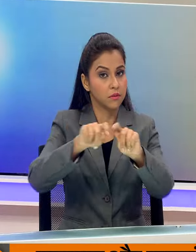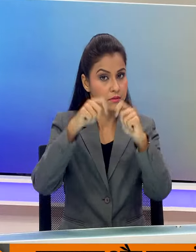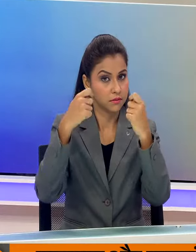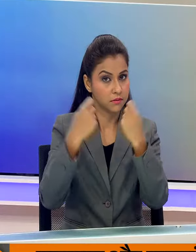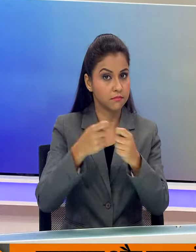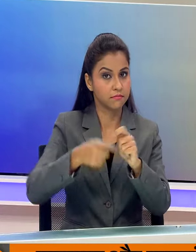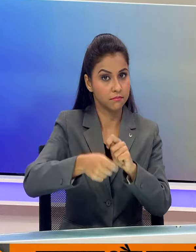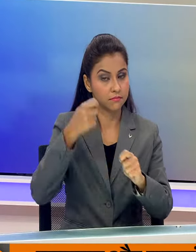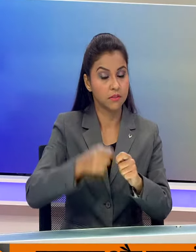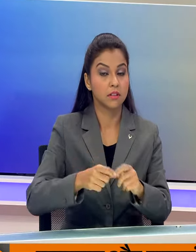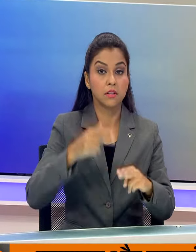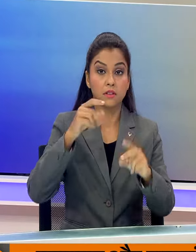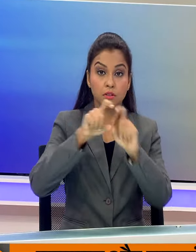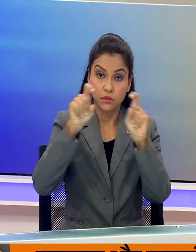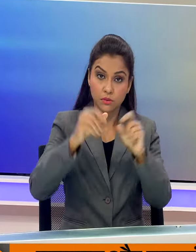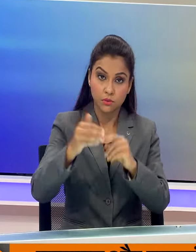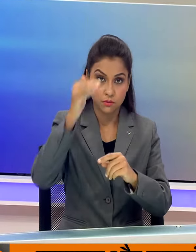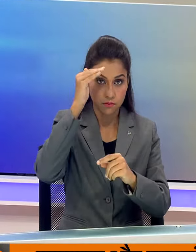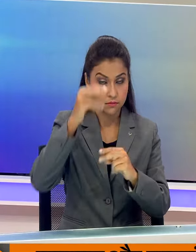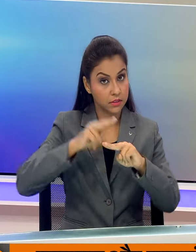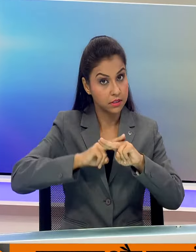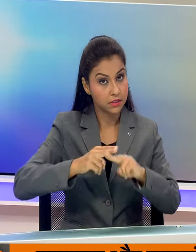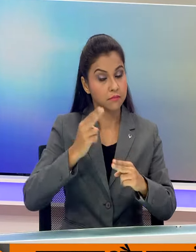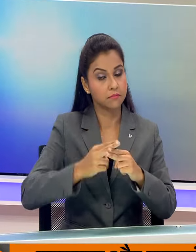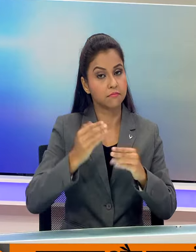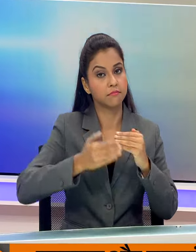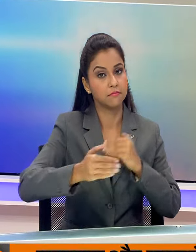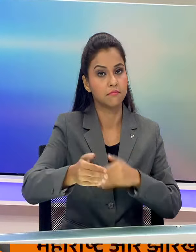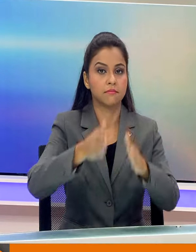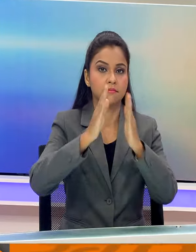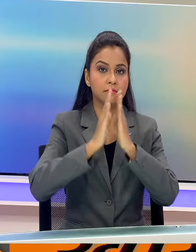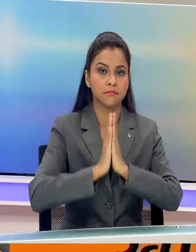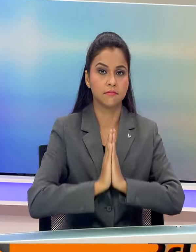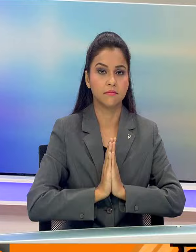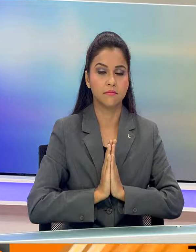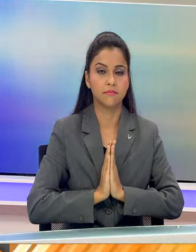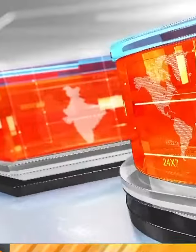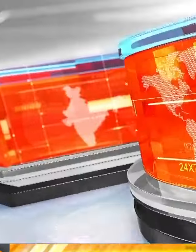अनुमती खबरों का सलसला यूही जानी रहेगा नमस्कार